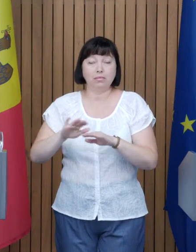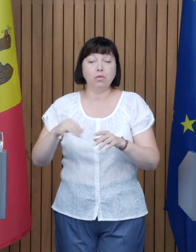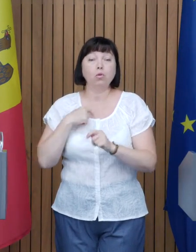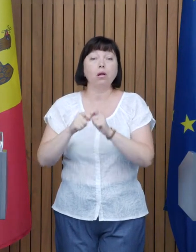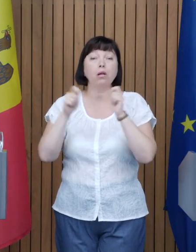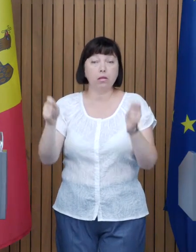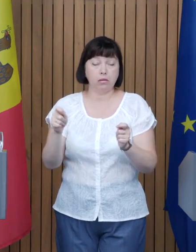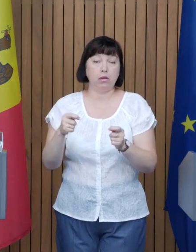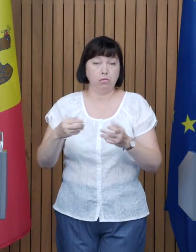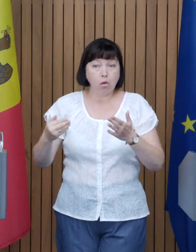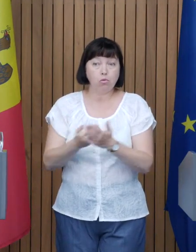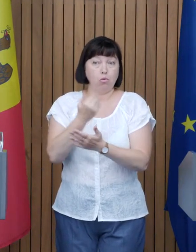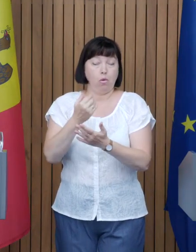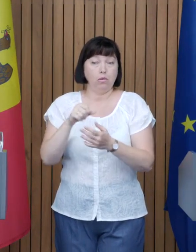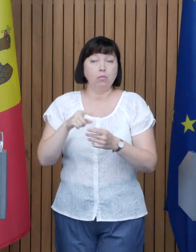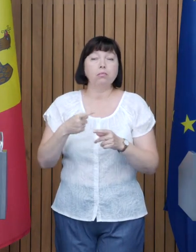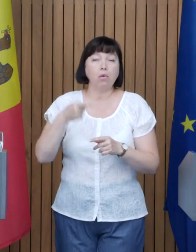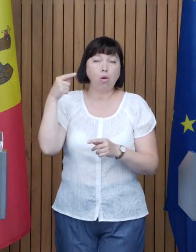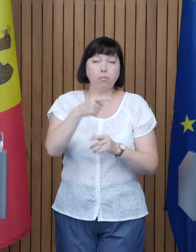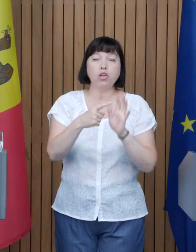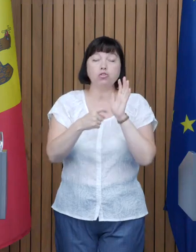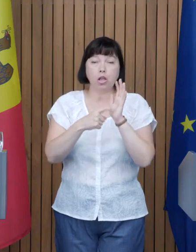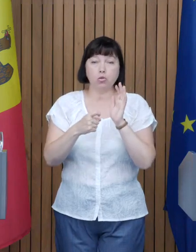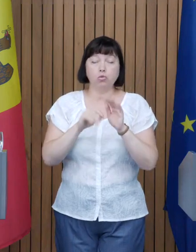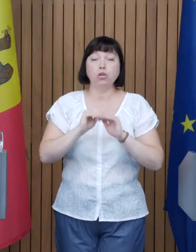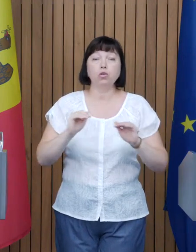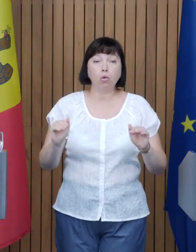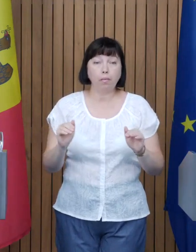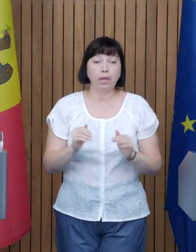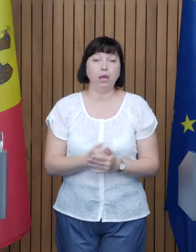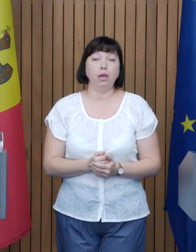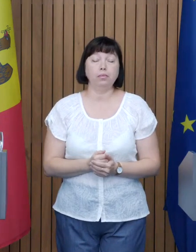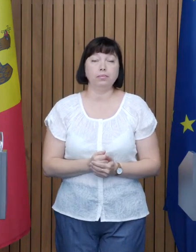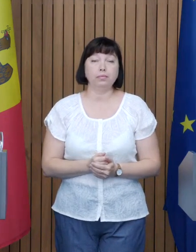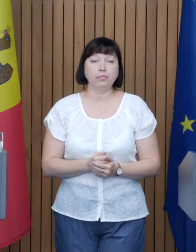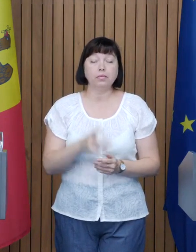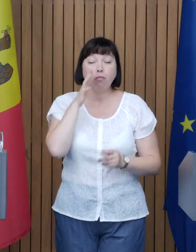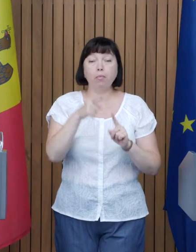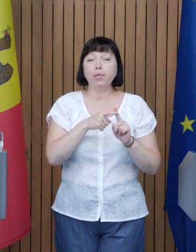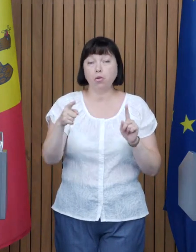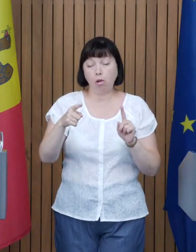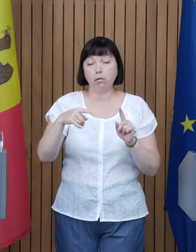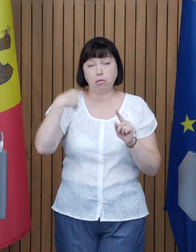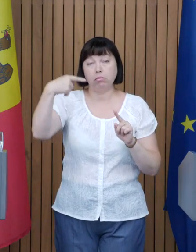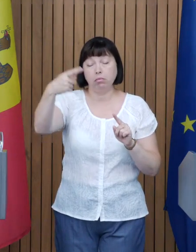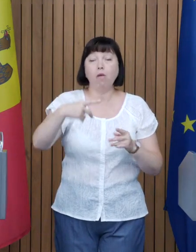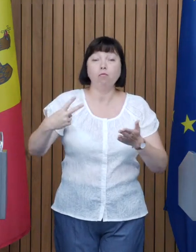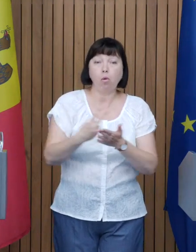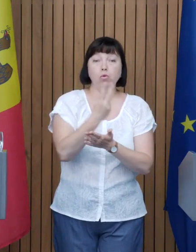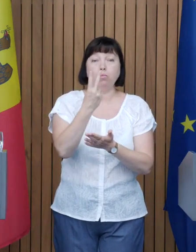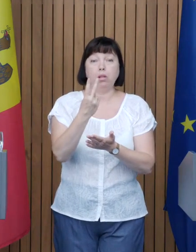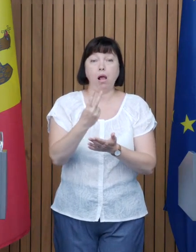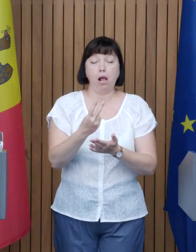o capacitate nouă pentru cel puțin 1.600 de copii În perioada următoare vom dubla